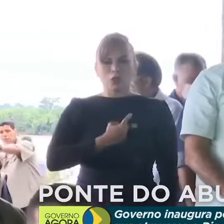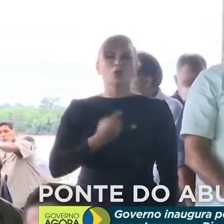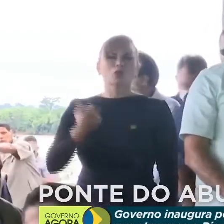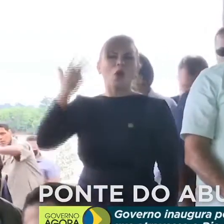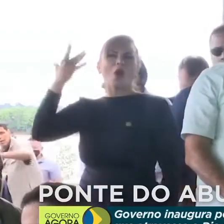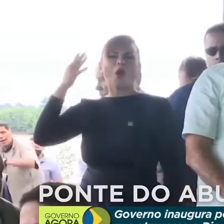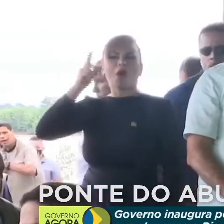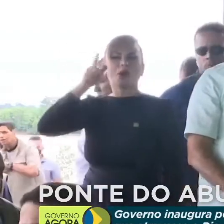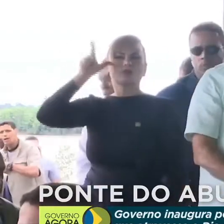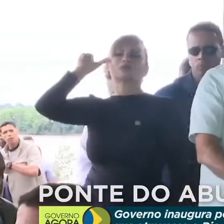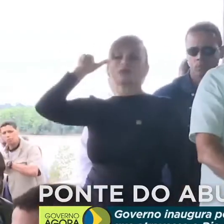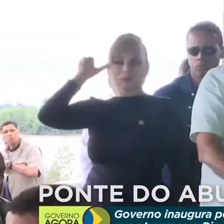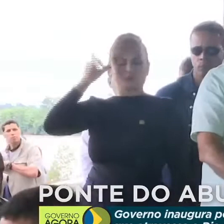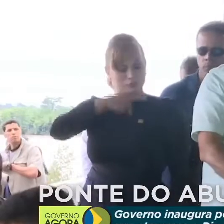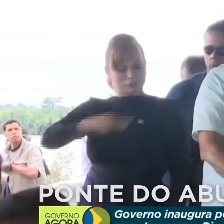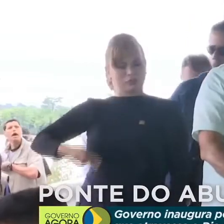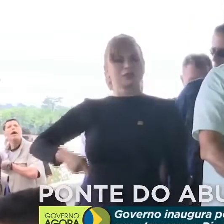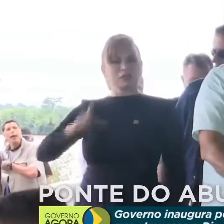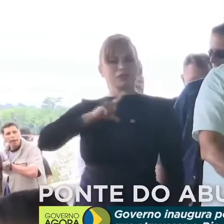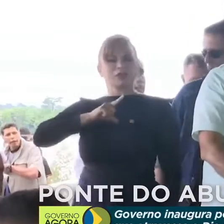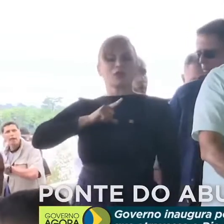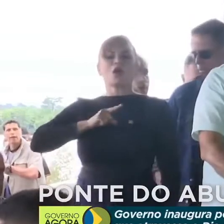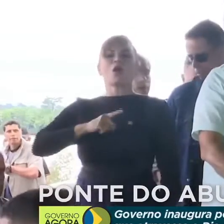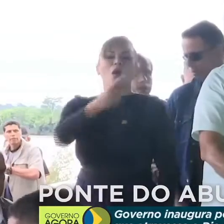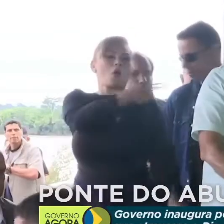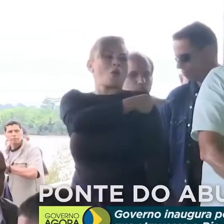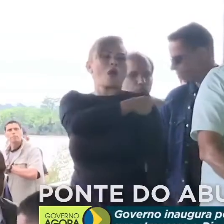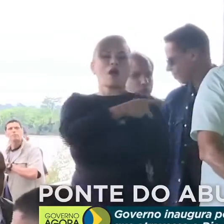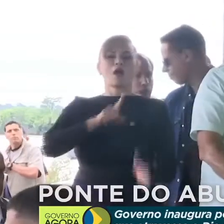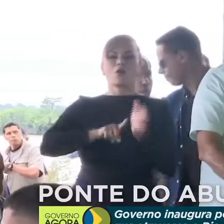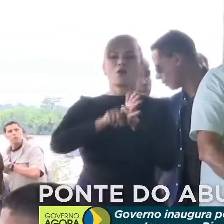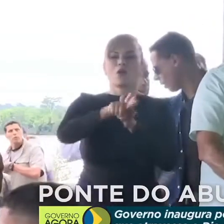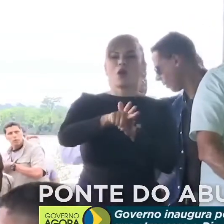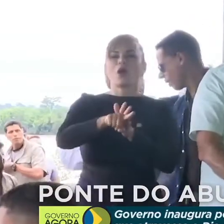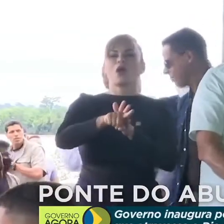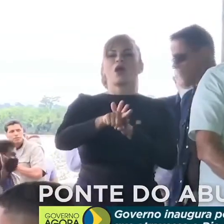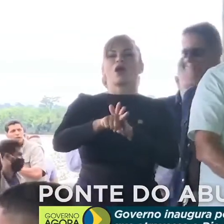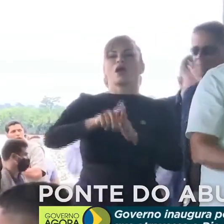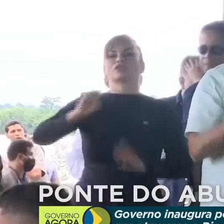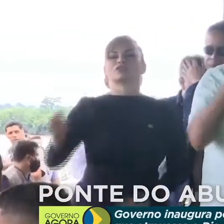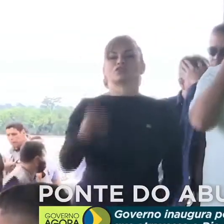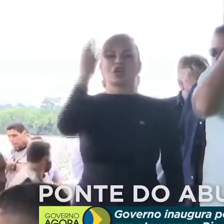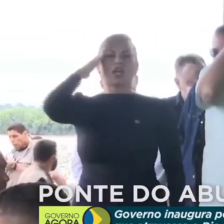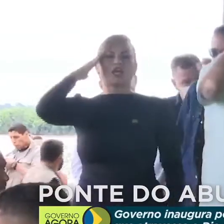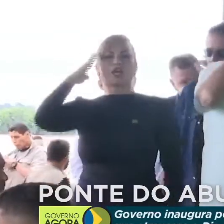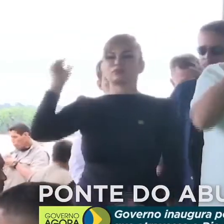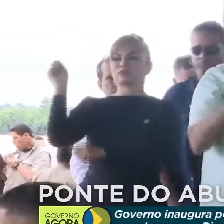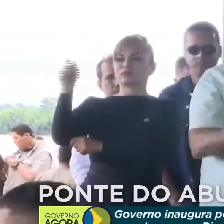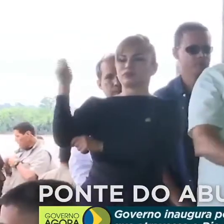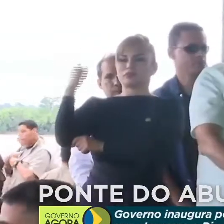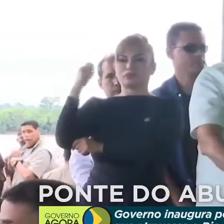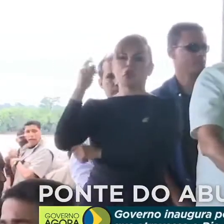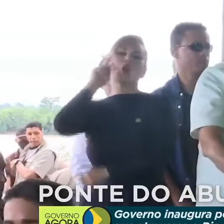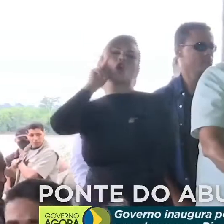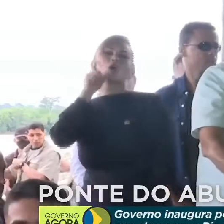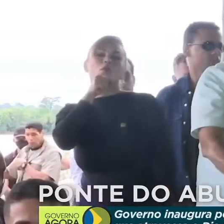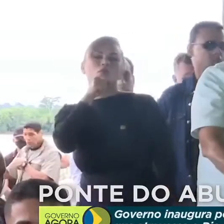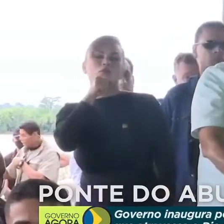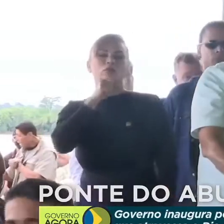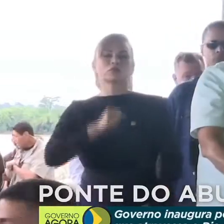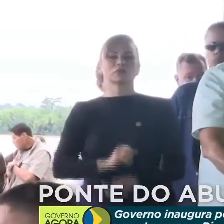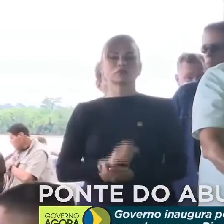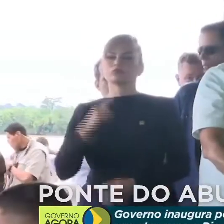presidente, nós temos lojas em Vilhenas, Cacoal, Jiparaná, Ariquemes, Porto Velho.